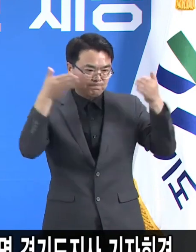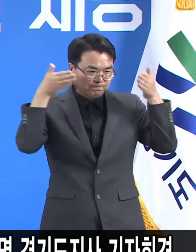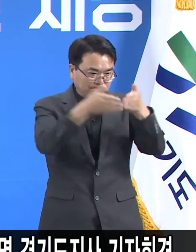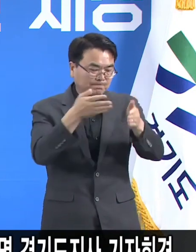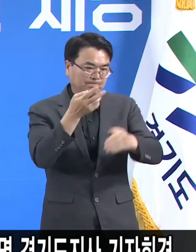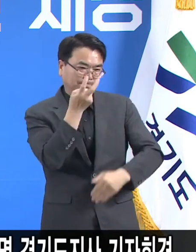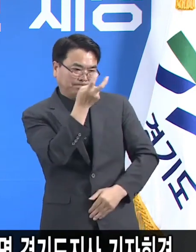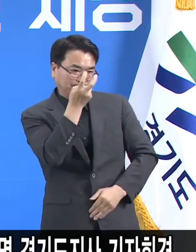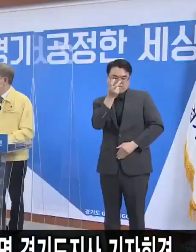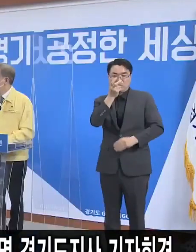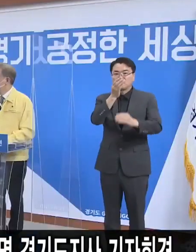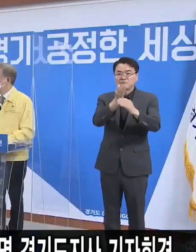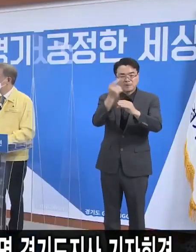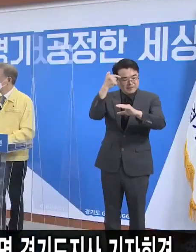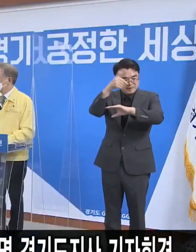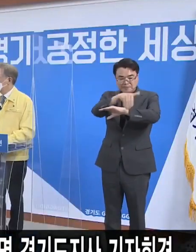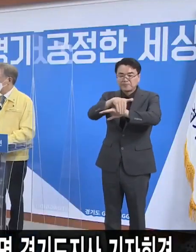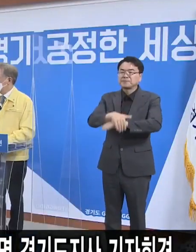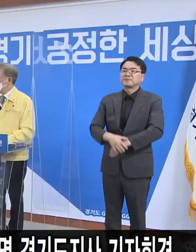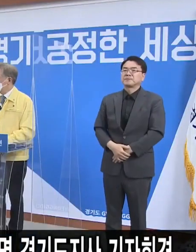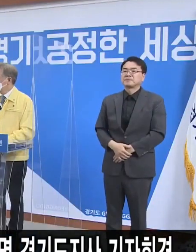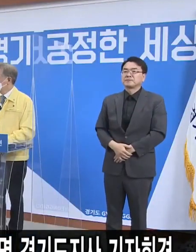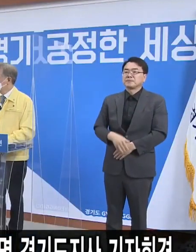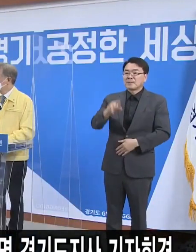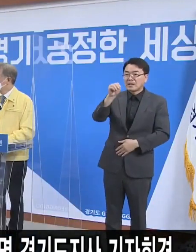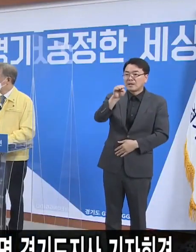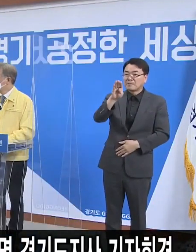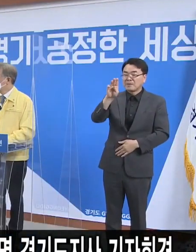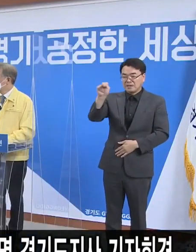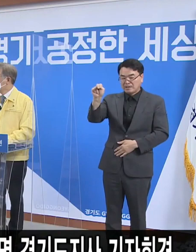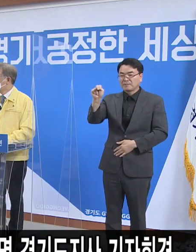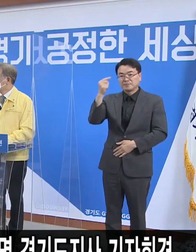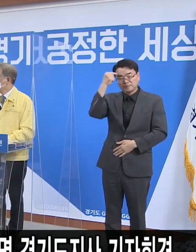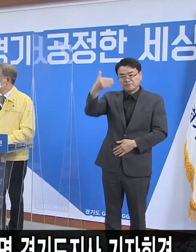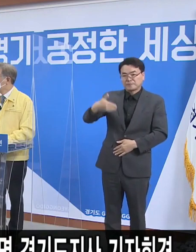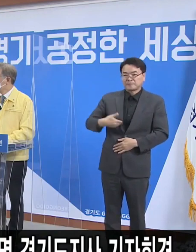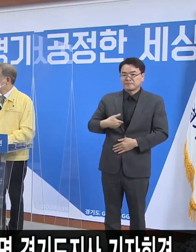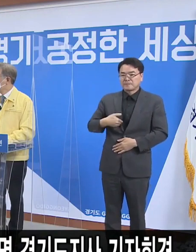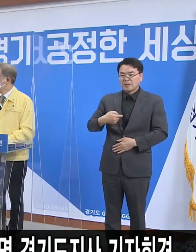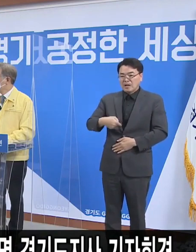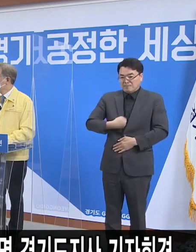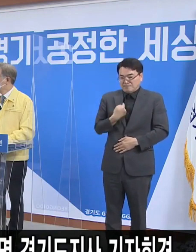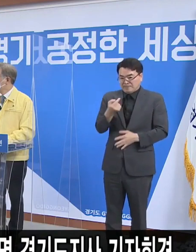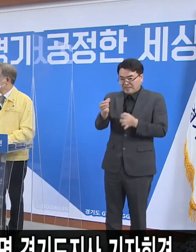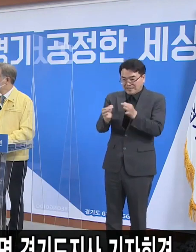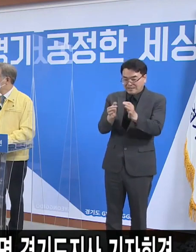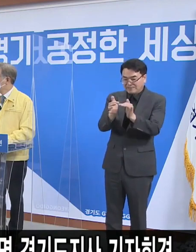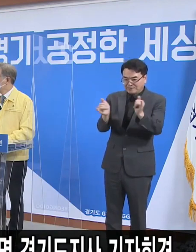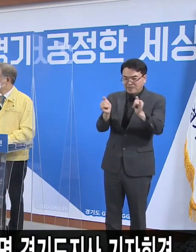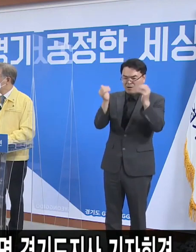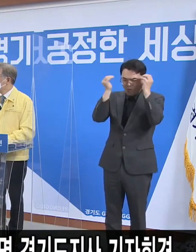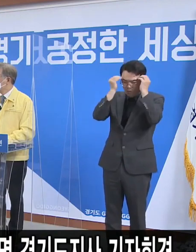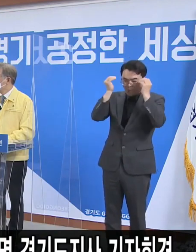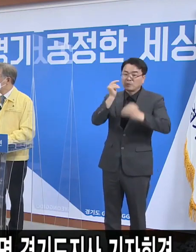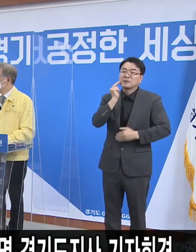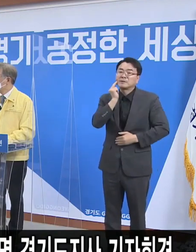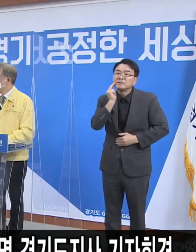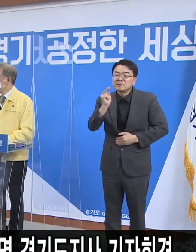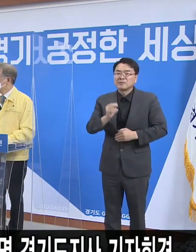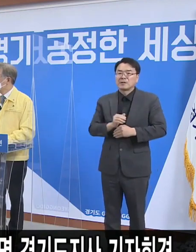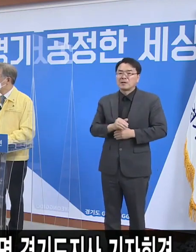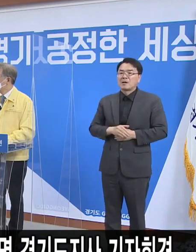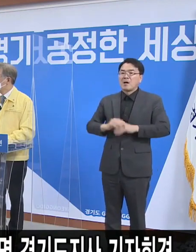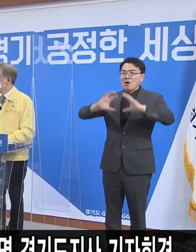생각입니다. MBN 이재우 기자입니다. 자영업자들의 고통이 극심한 상황입니다. 전국민